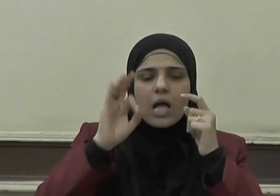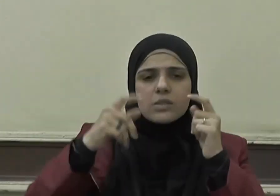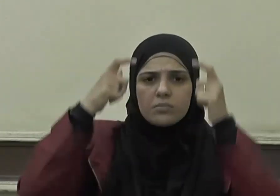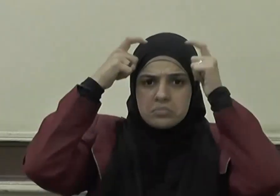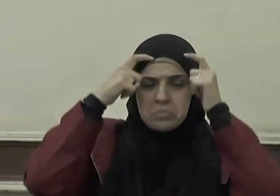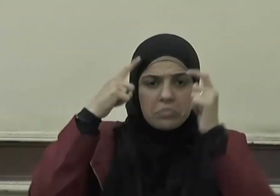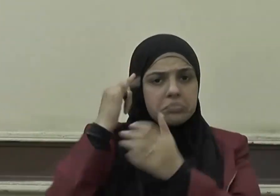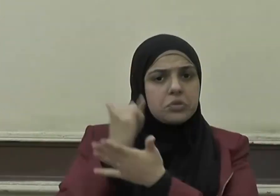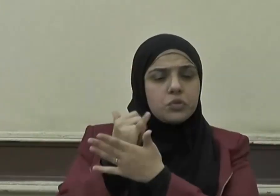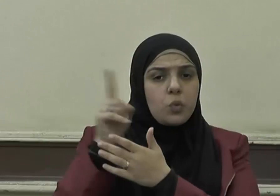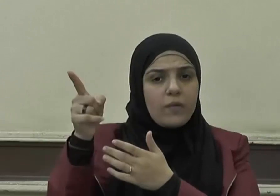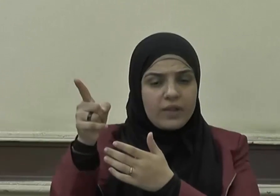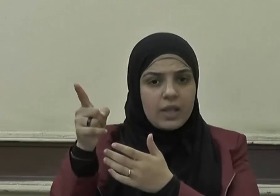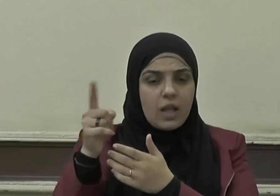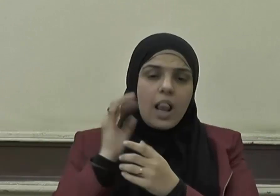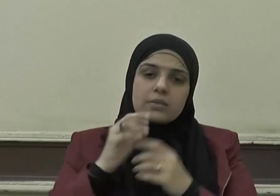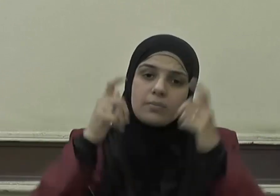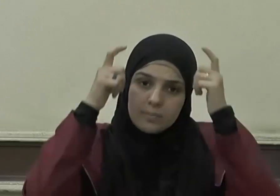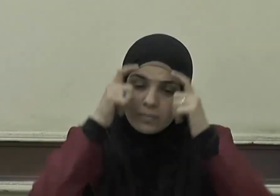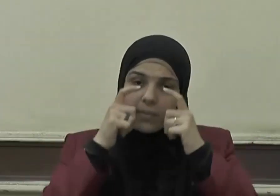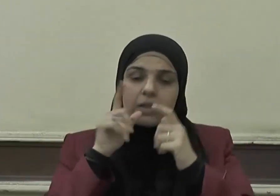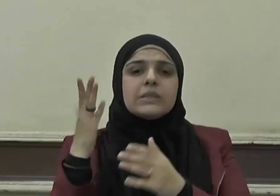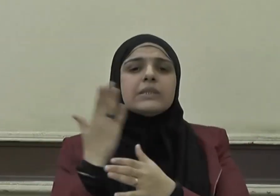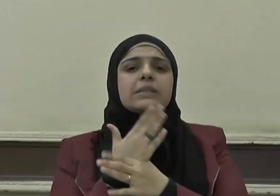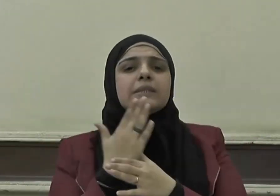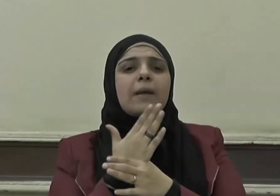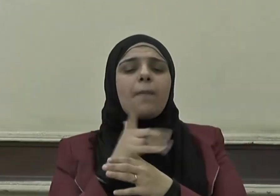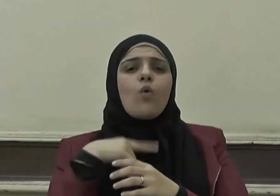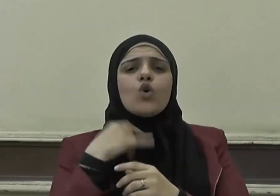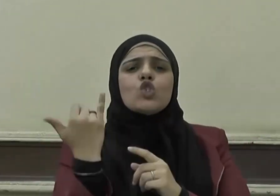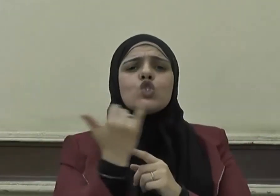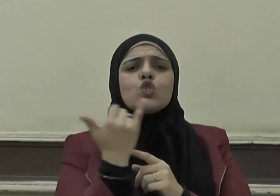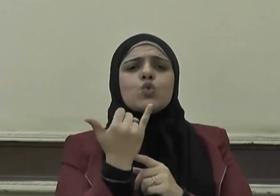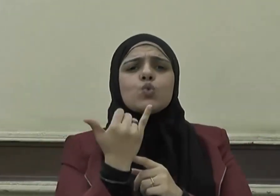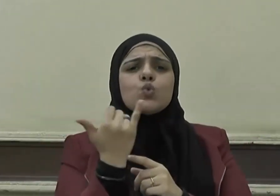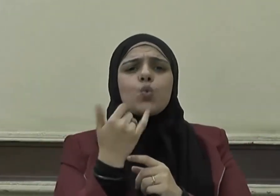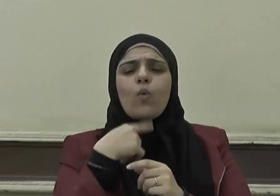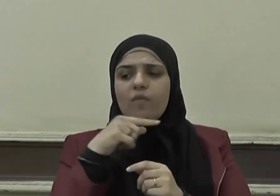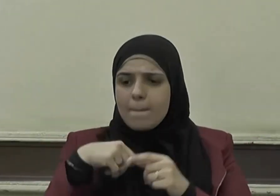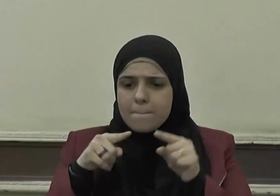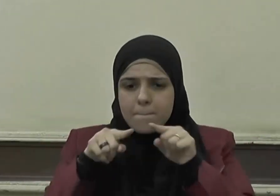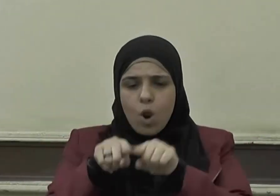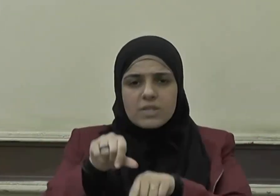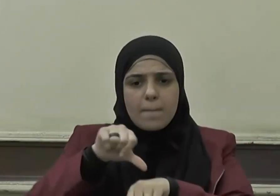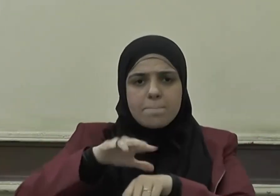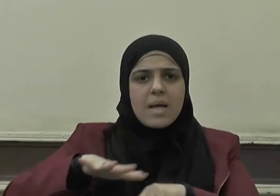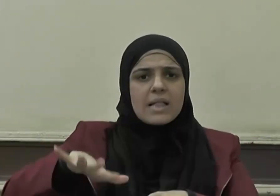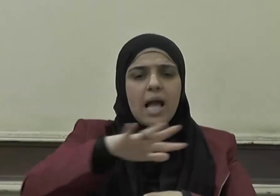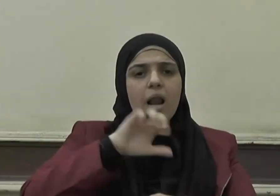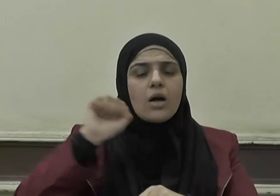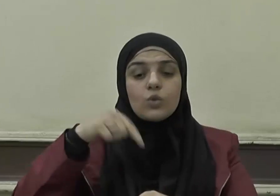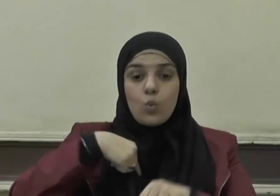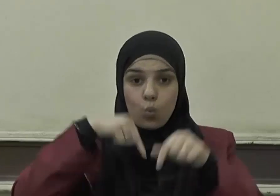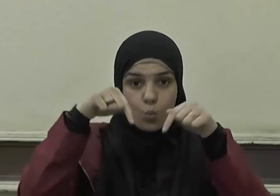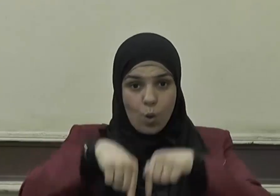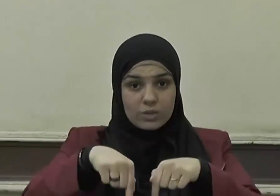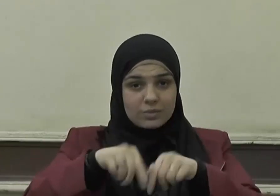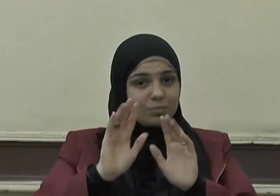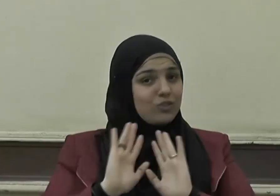كان ذلك مراعاةً لظروف بيئته وعصره واليوم لا